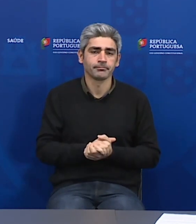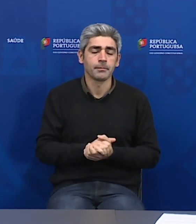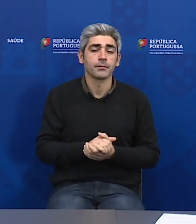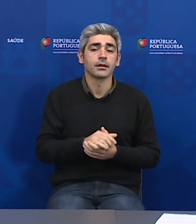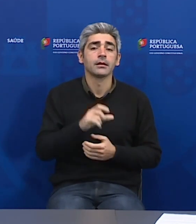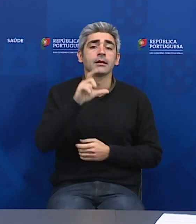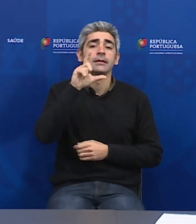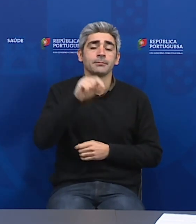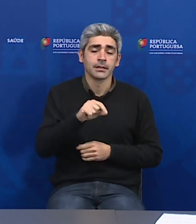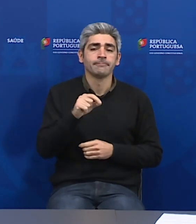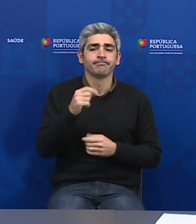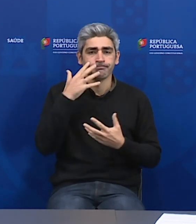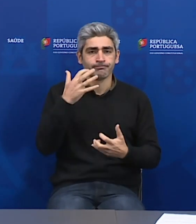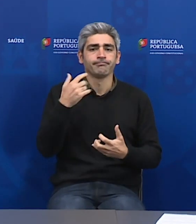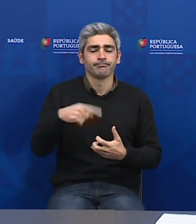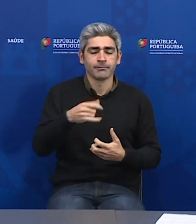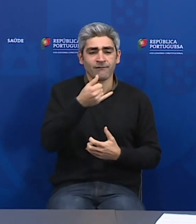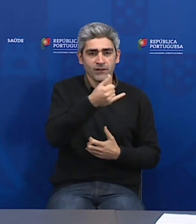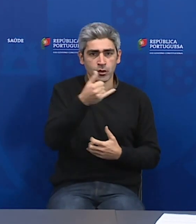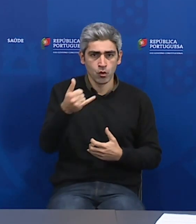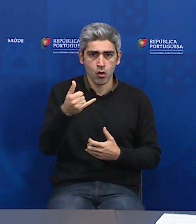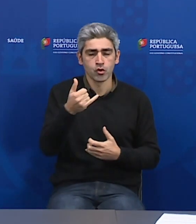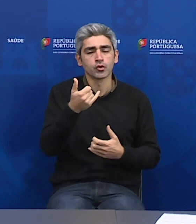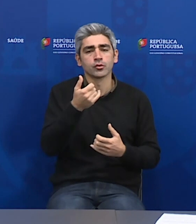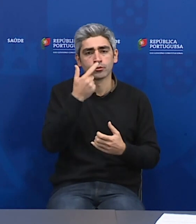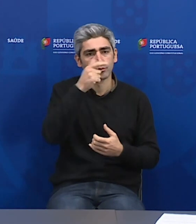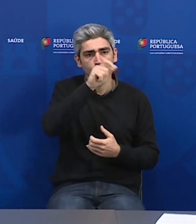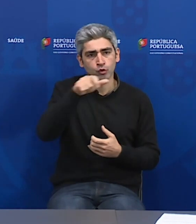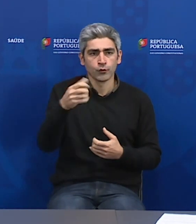finalmente, verificam-se 22 casos de recuperação.